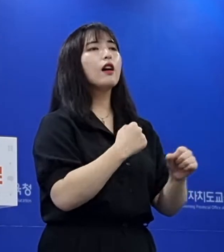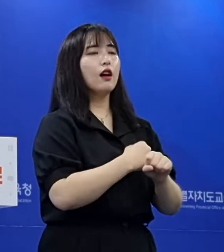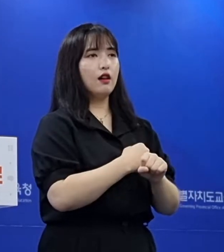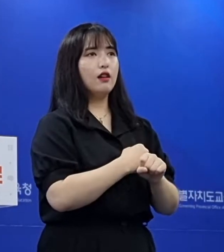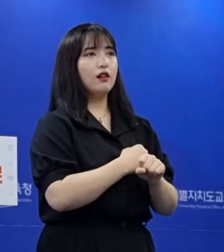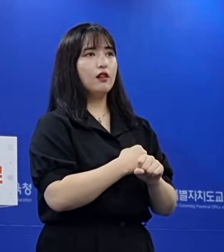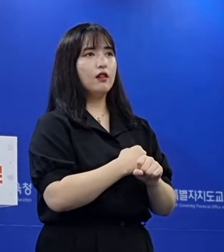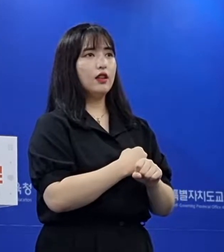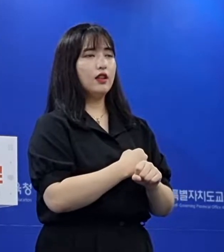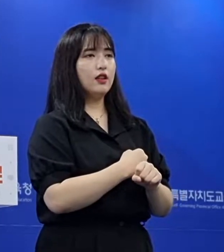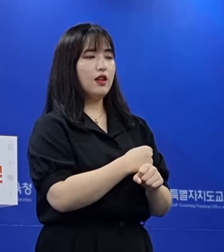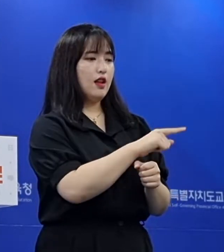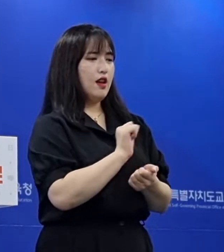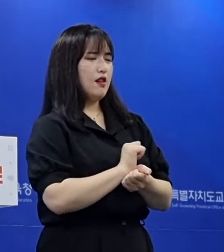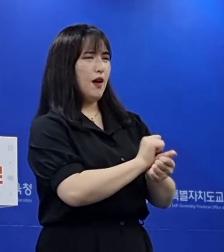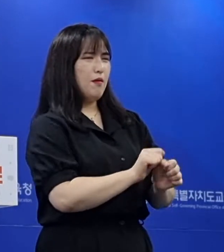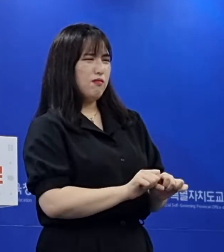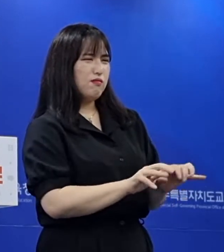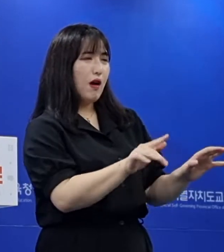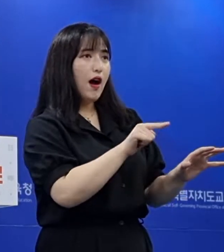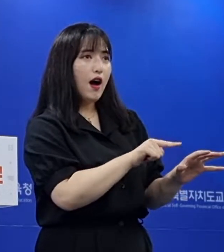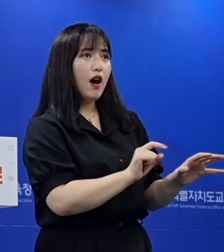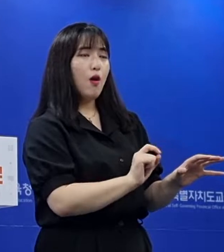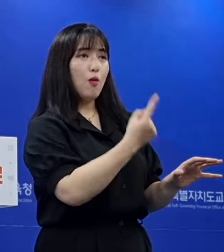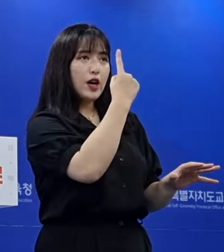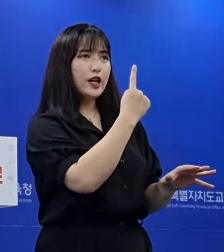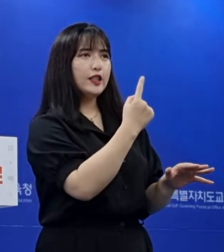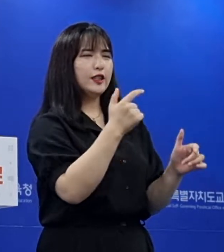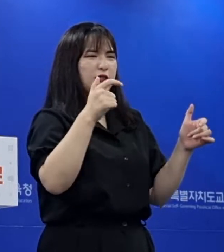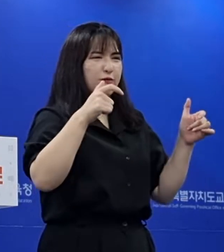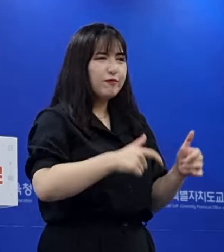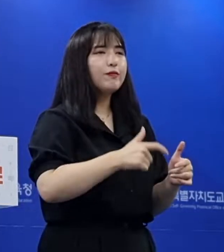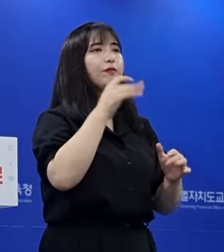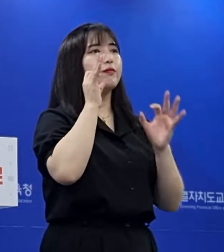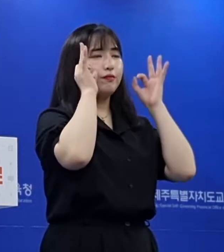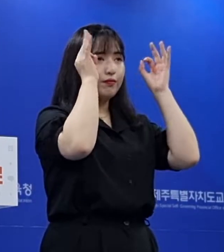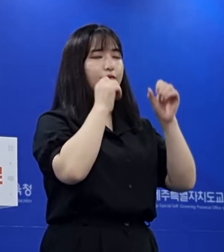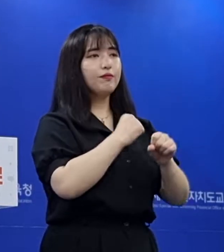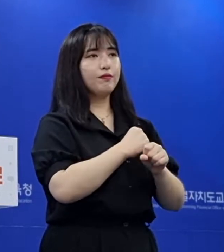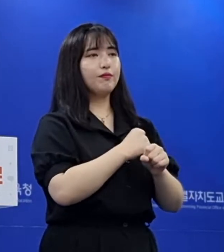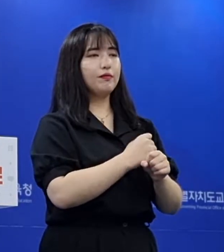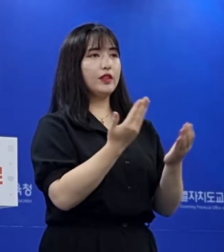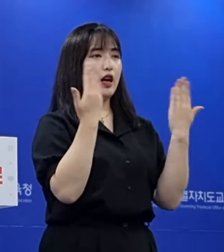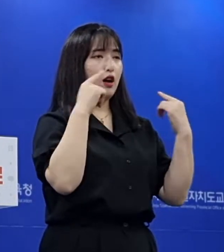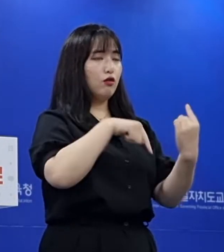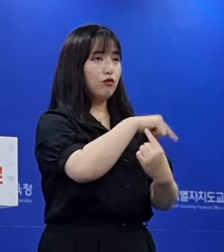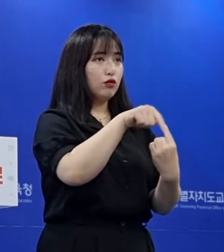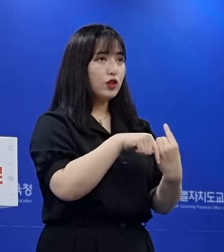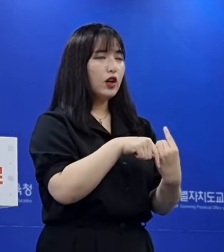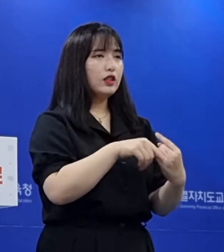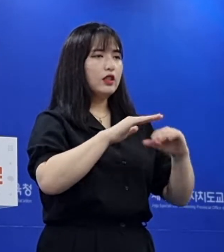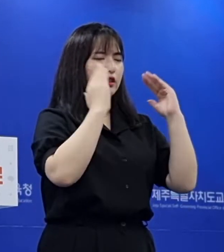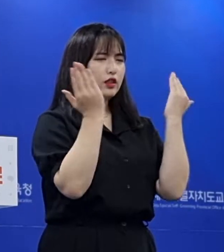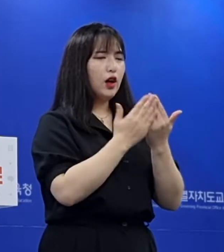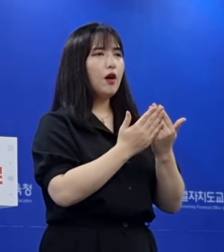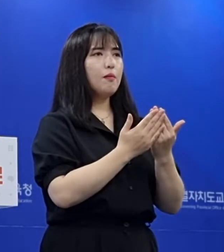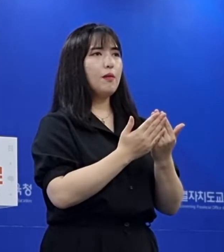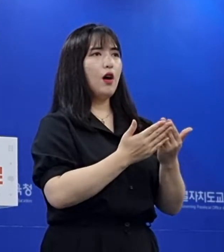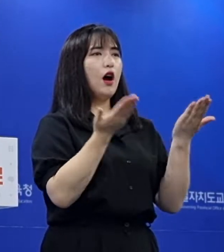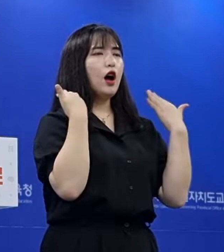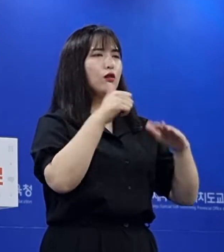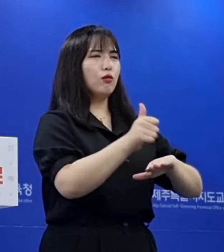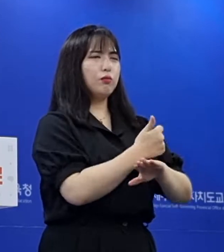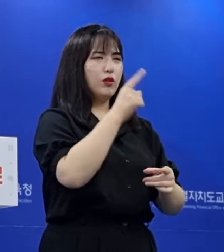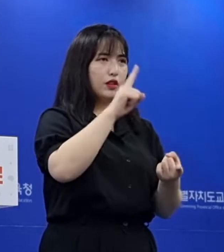감염 확산 요인을 최소화하게 했습니다. 학사 운영은 전면 등교 수업을 최대한